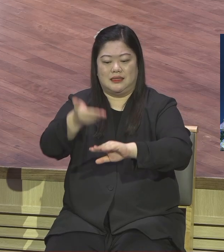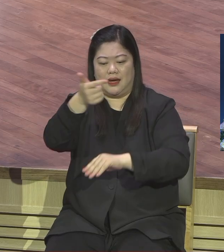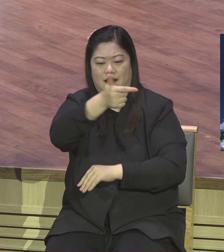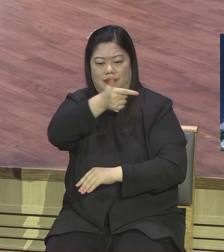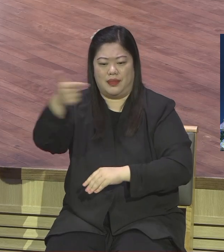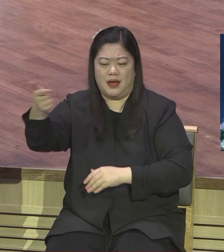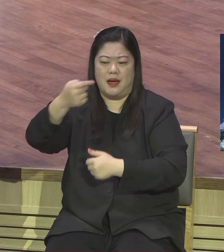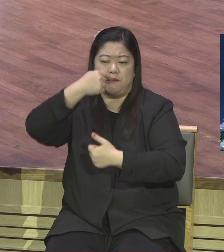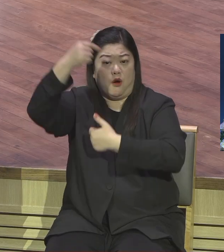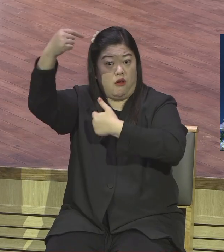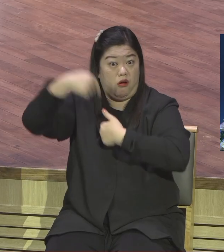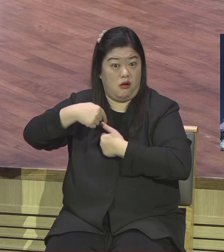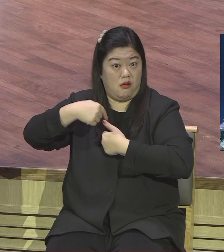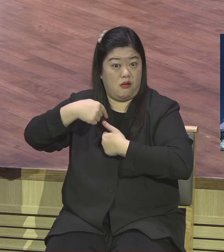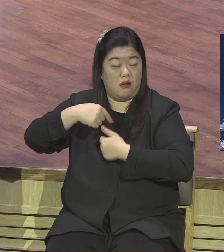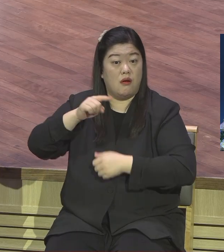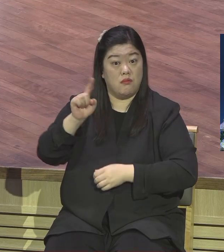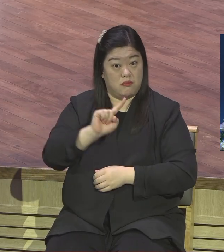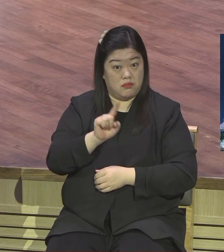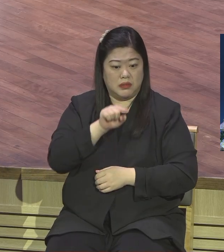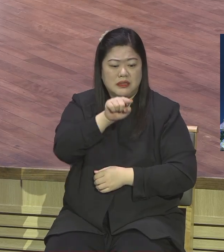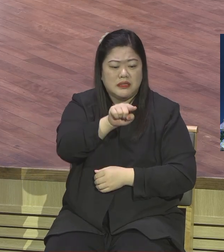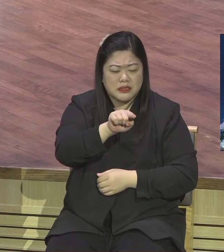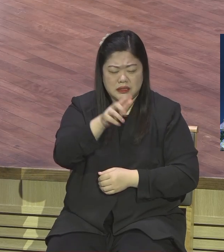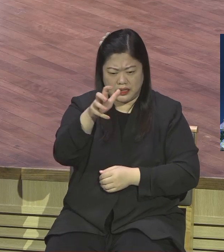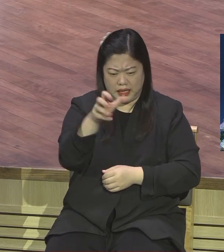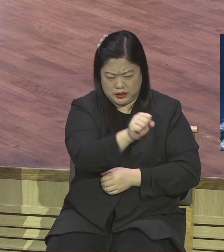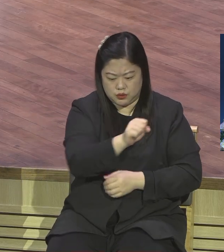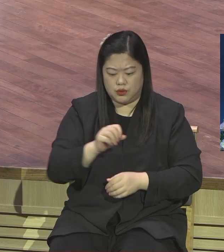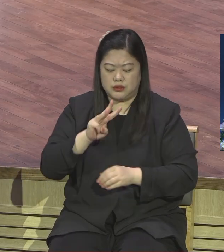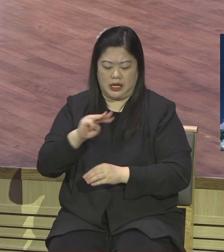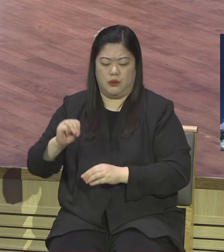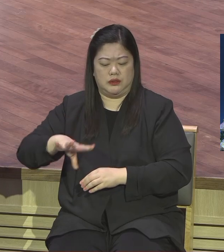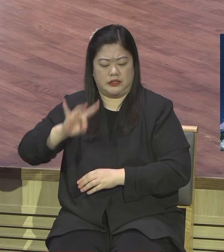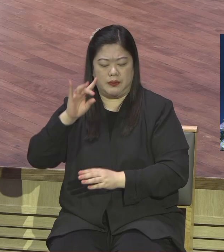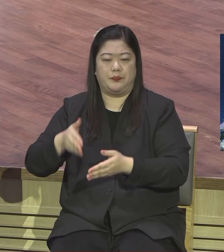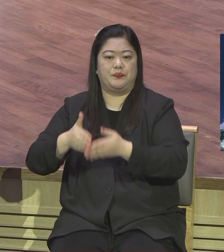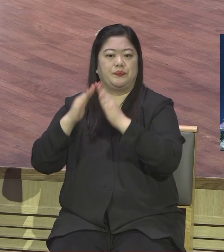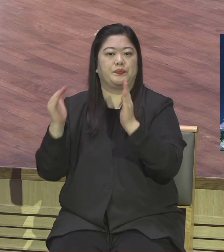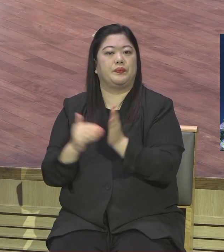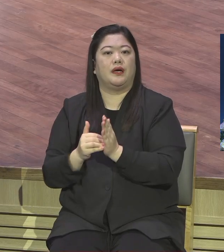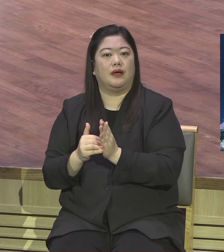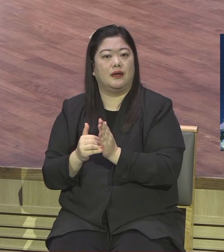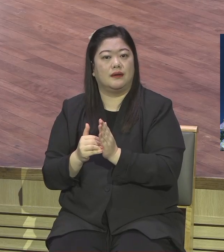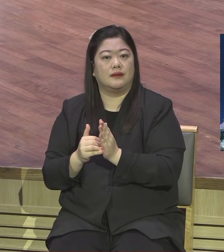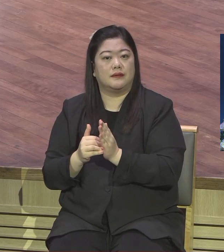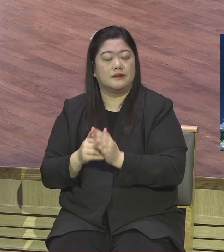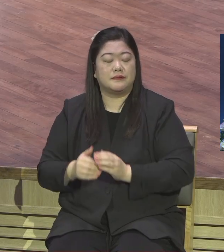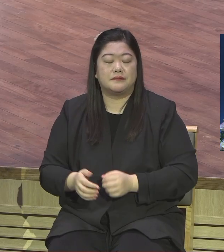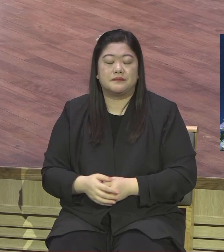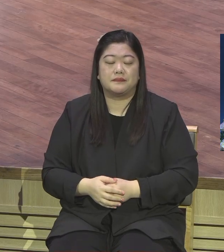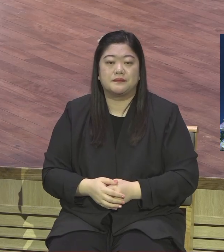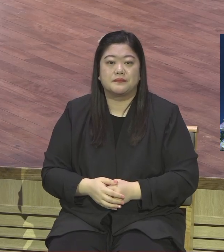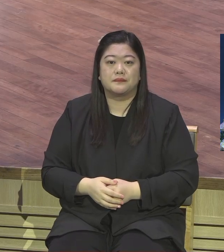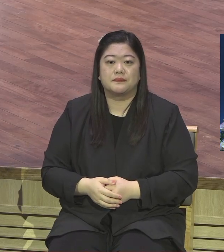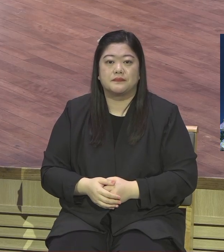여운교회가 창립된 이유 교회가 존재하는 이유 예수님이 남기신